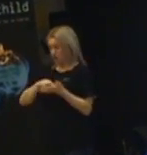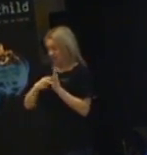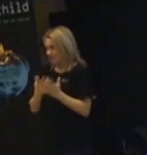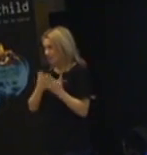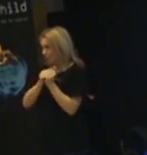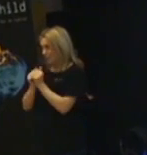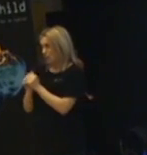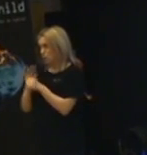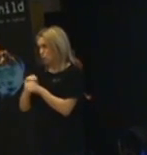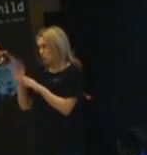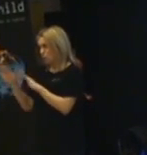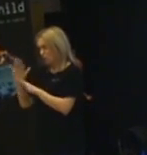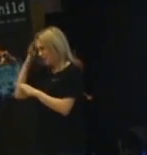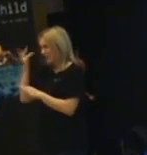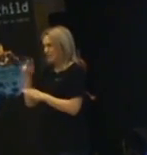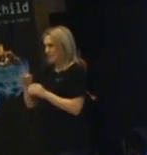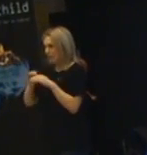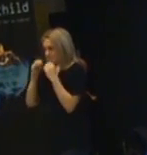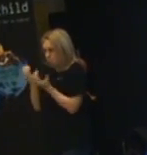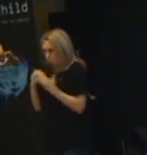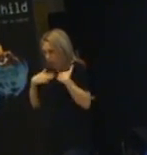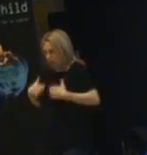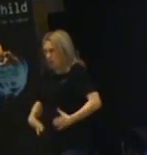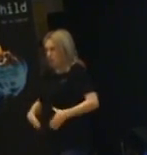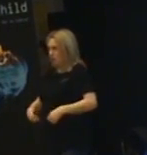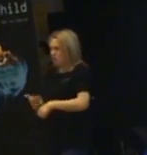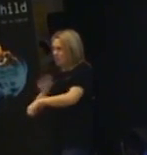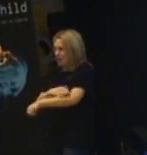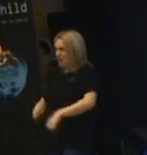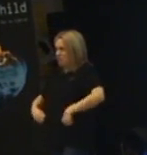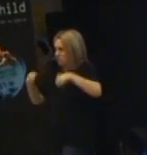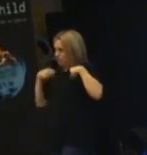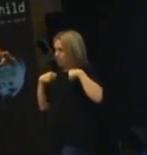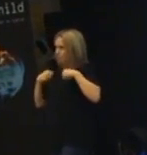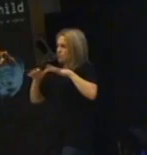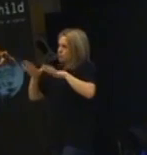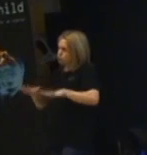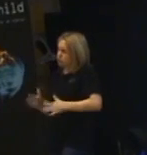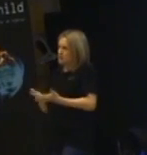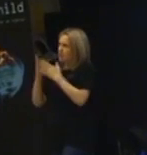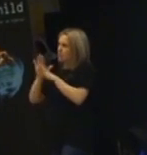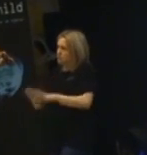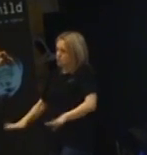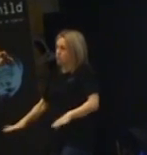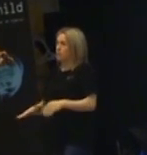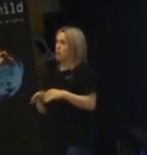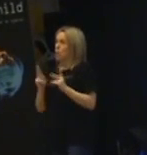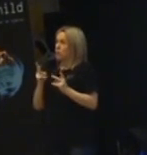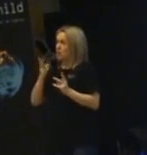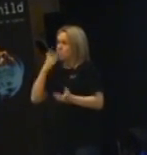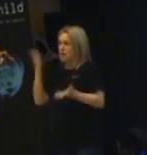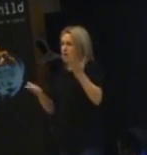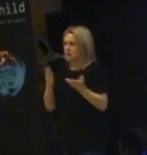hjälpmedel som sjukvården känner till. Som bolltecken till exempel. Som kan varva ner vid sömn. Det finns också det här med balansen mellan kallt och varmt. Vi kommer till